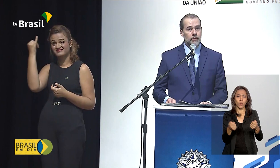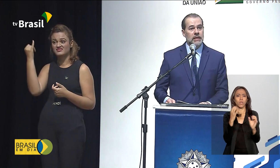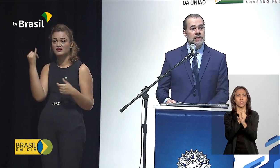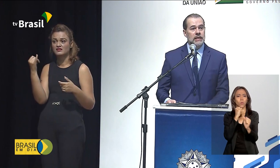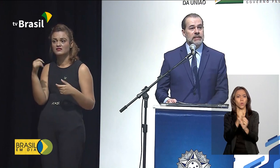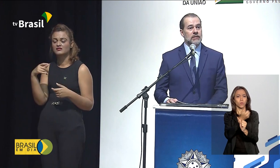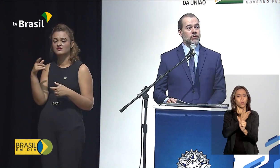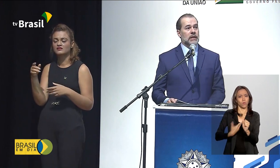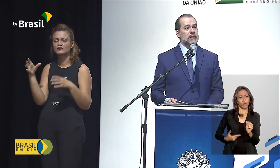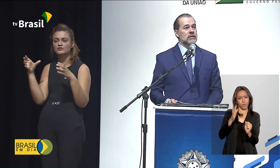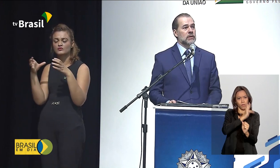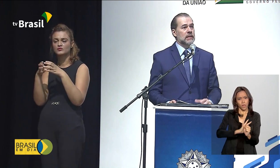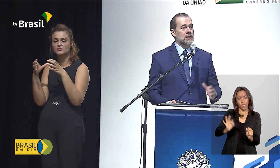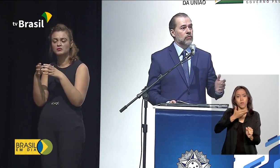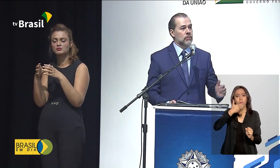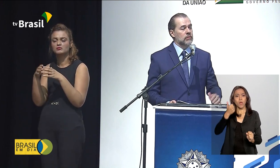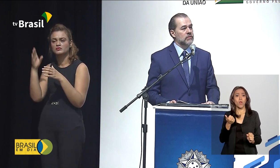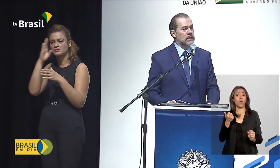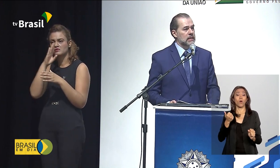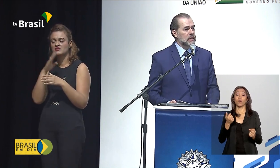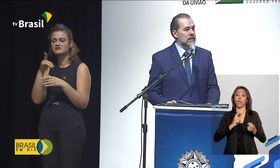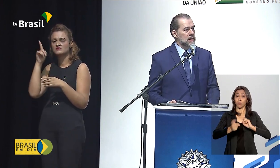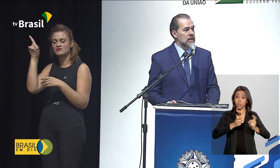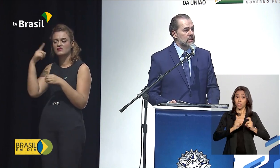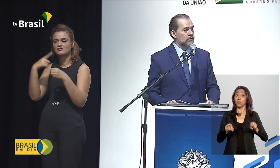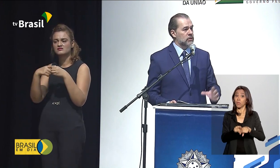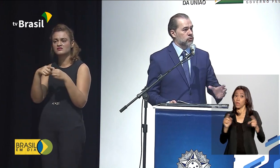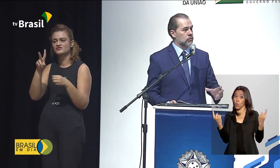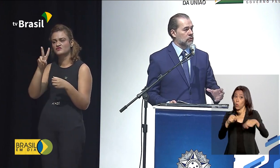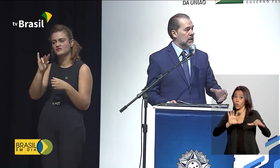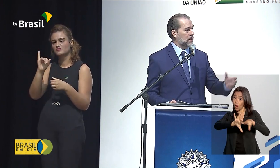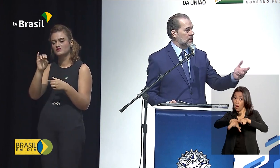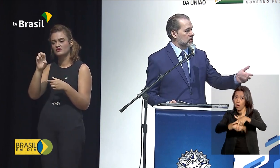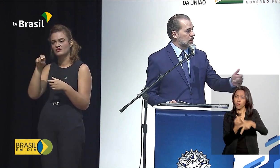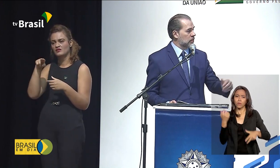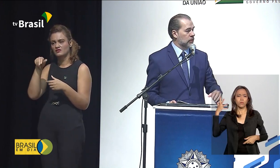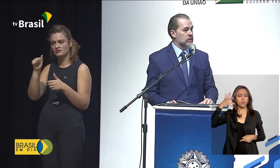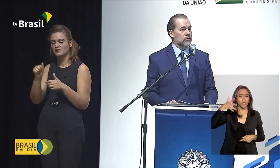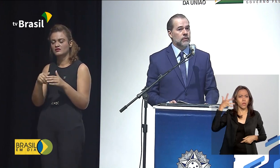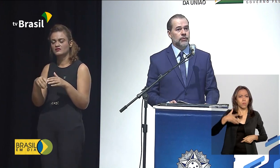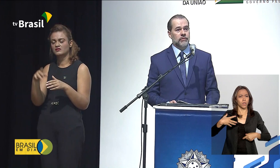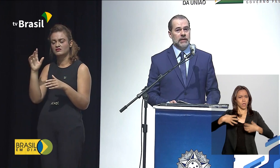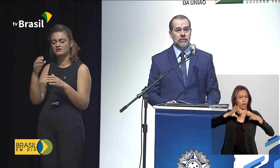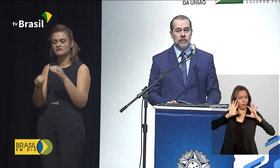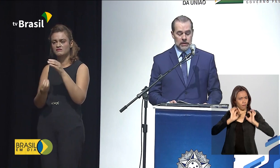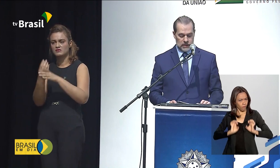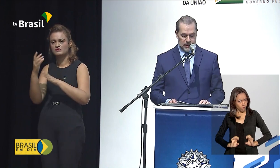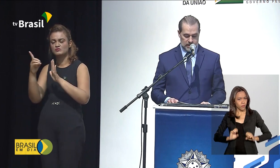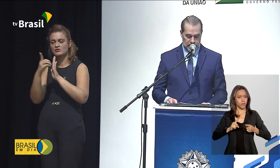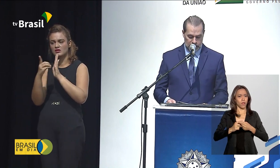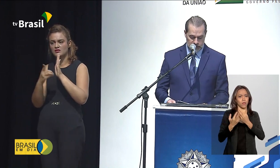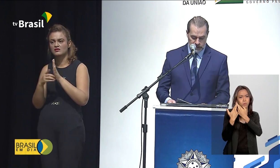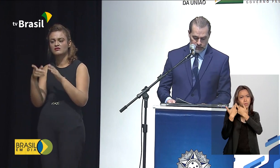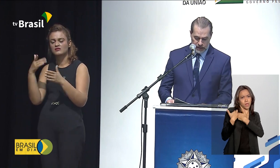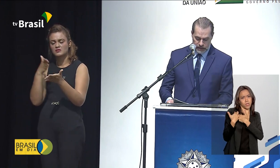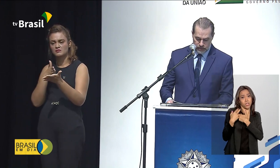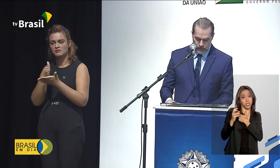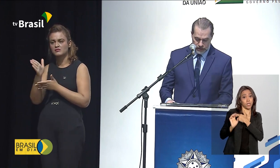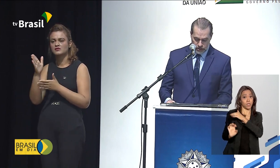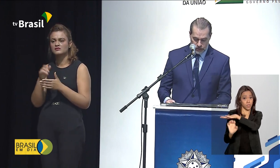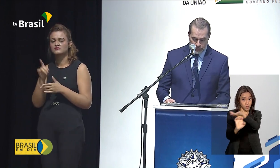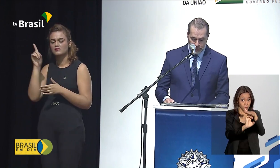e na melhoria da gestão pública. Entre as palestras, temas como integridade, responsabilização de empresas,